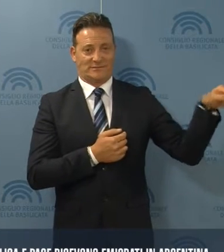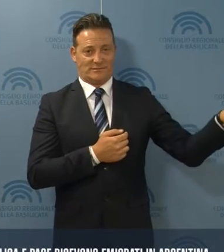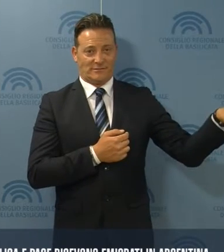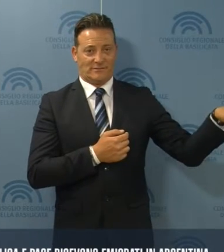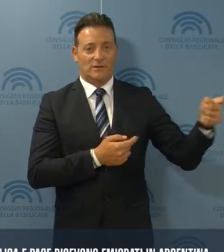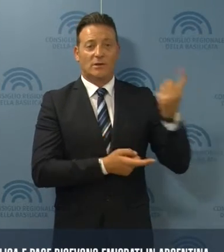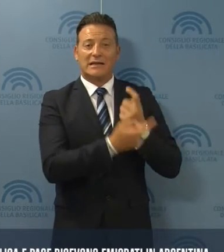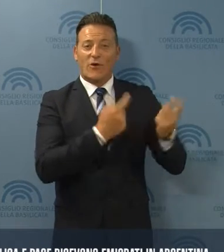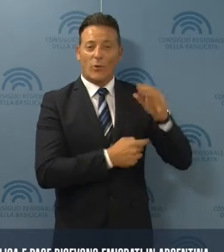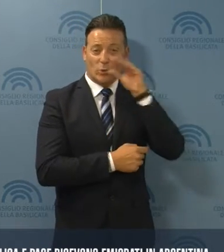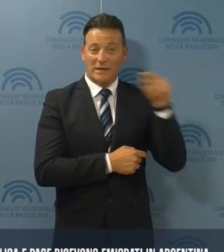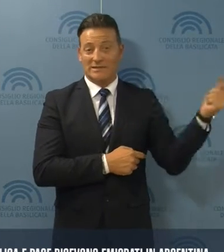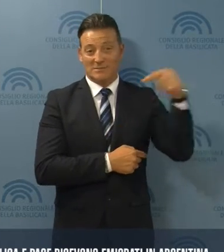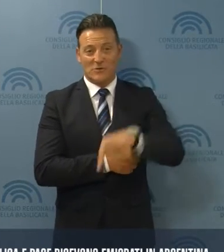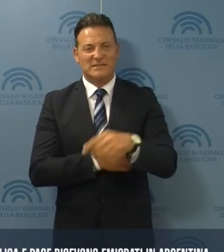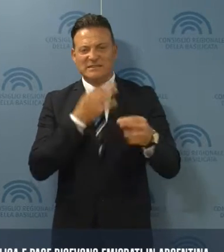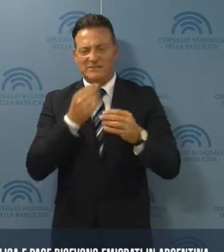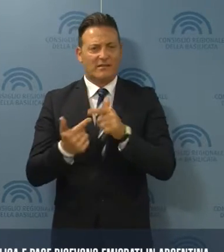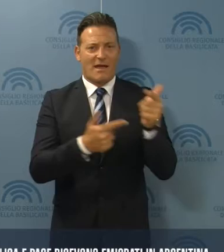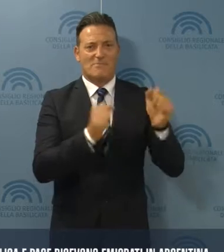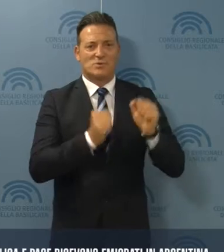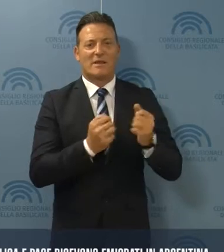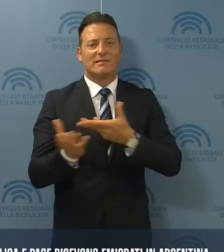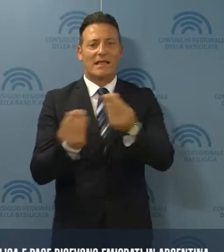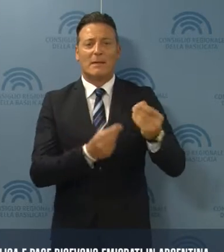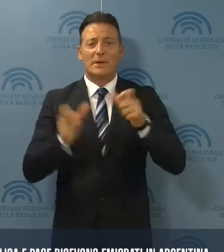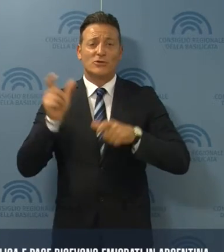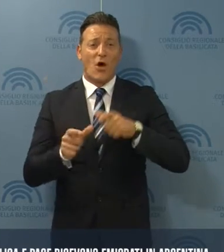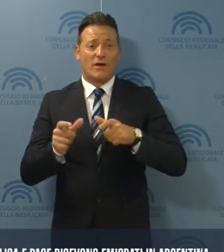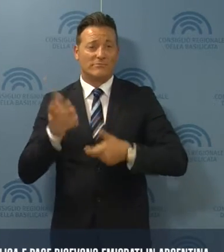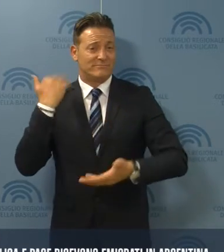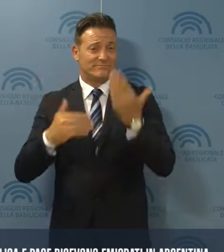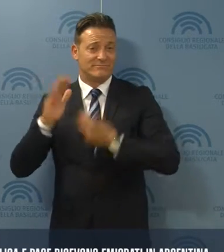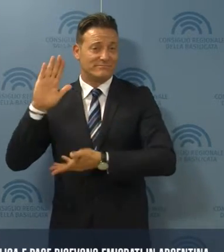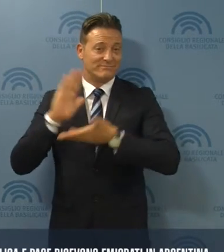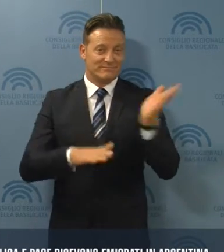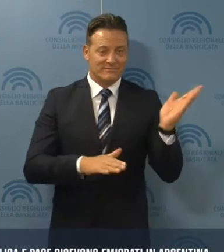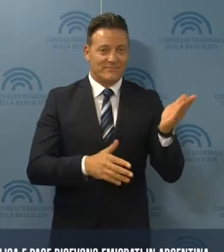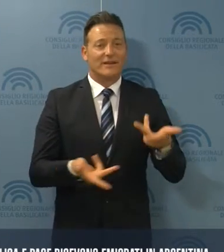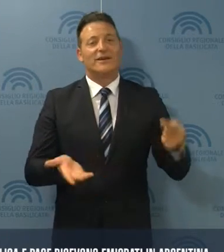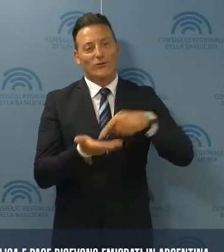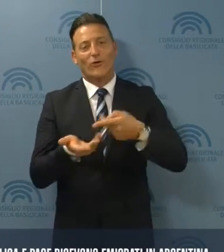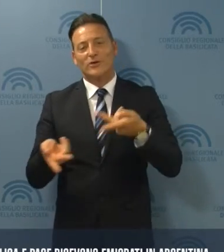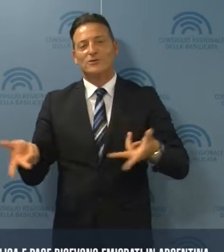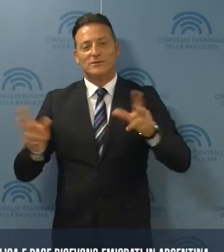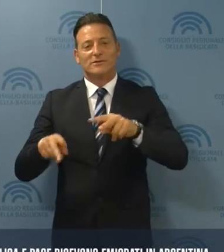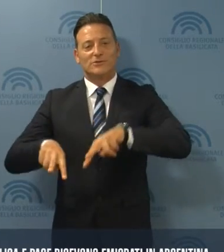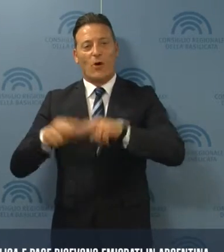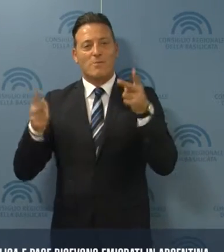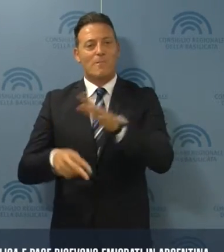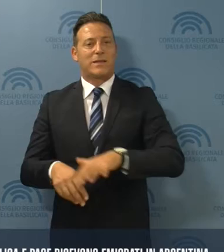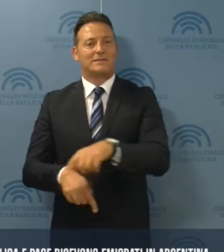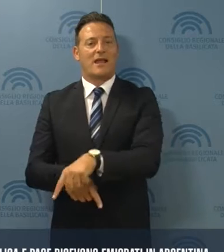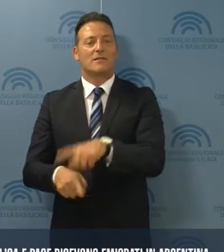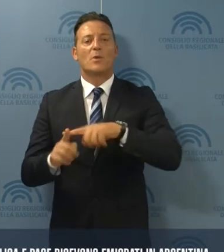turismo di ritorno è lo strumento che permette a tanti emigrati di riscoprire la Basilicata e mantenere